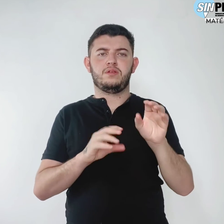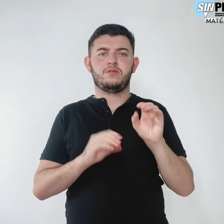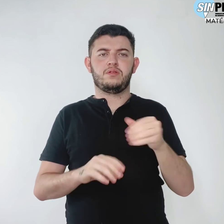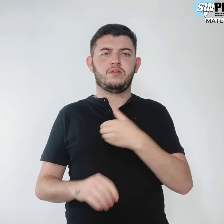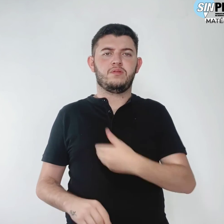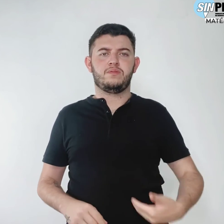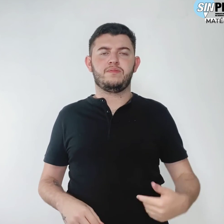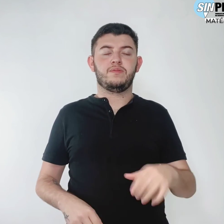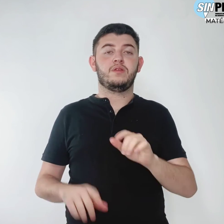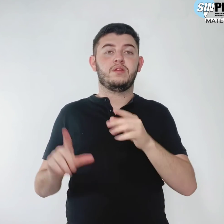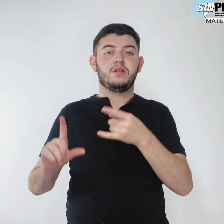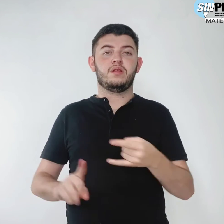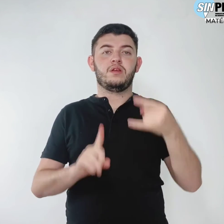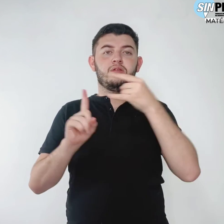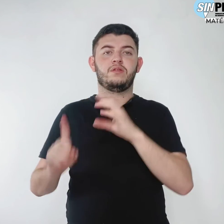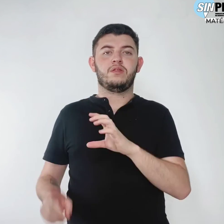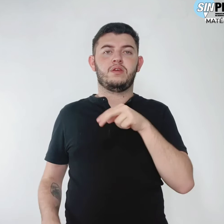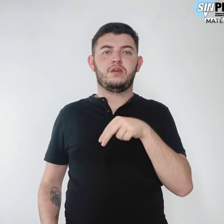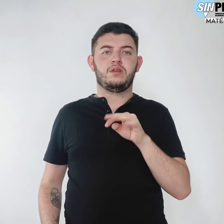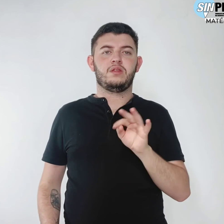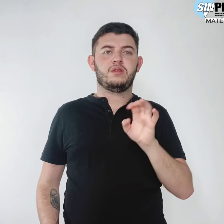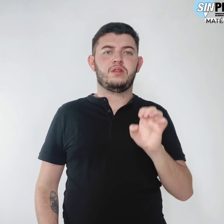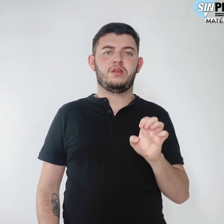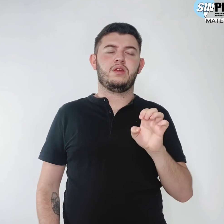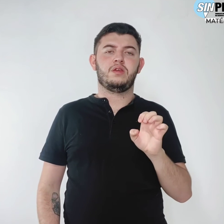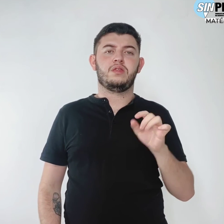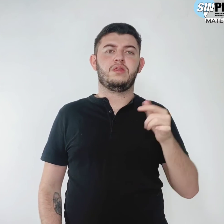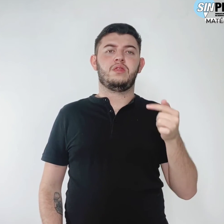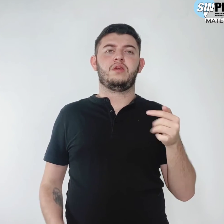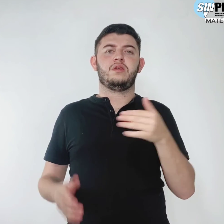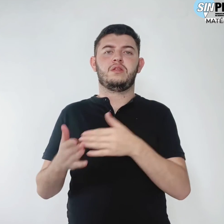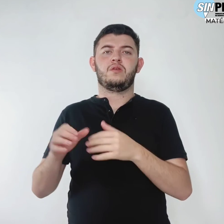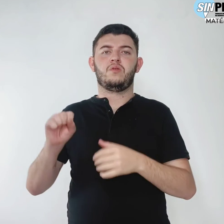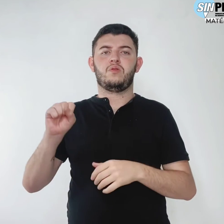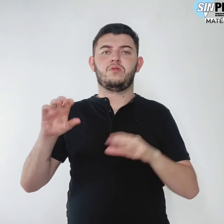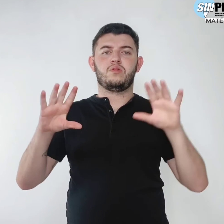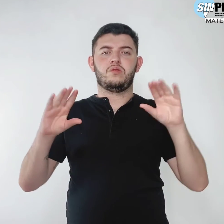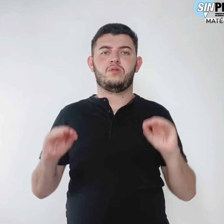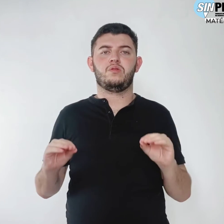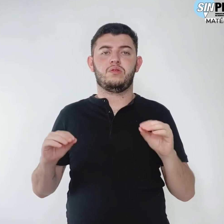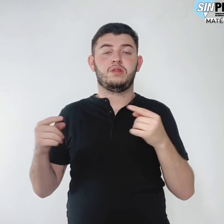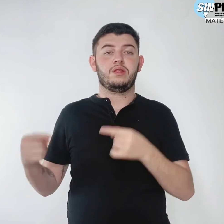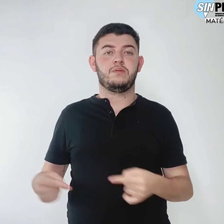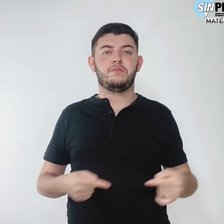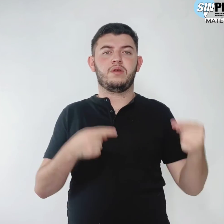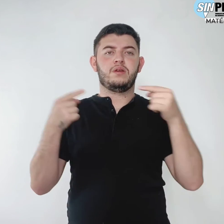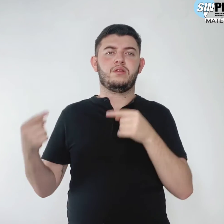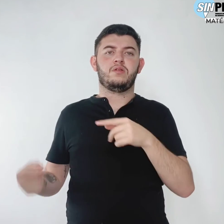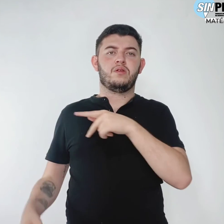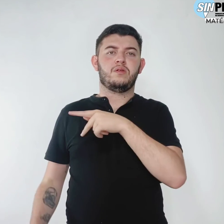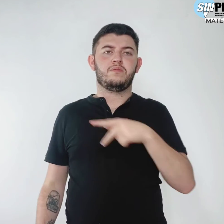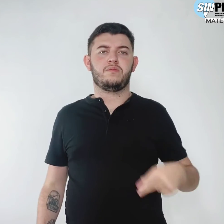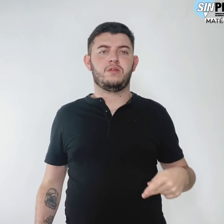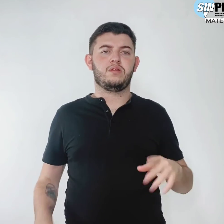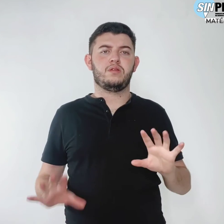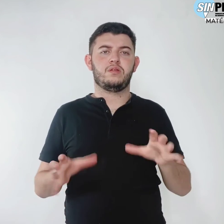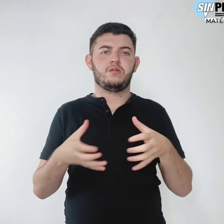CNTE, das 19h às 20h. Debate com a presidente da